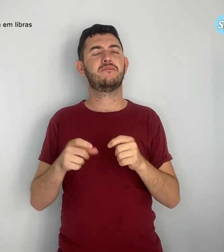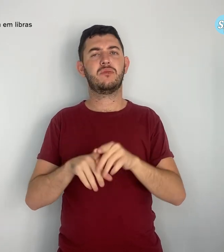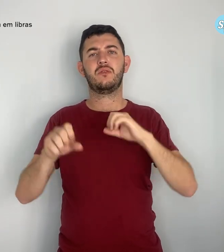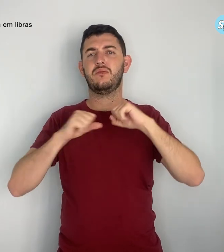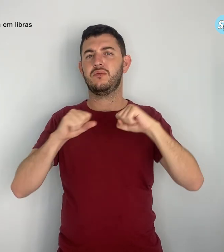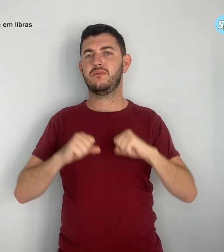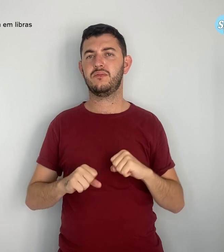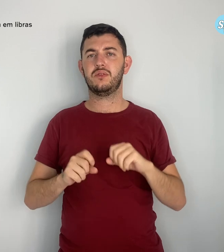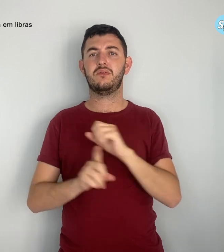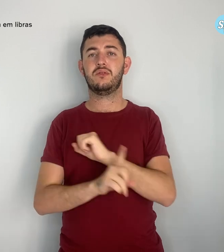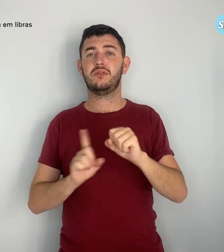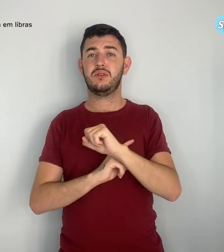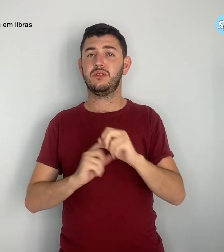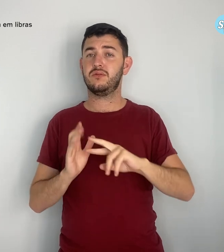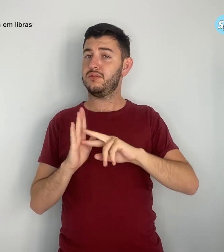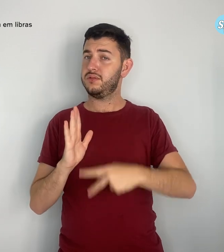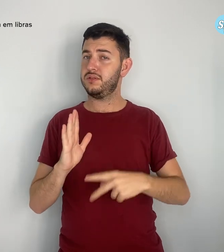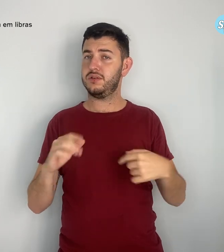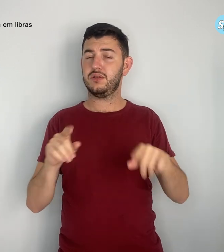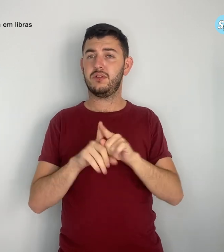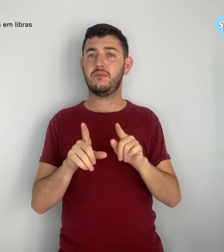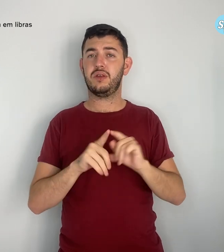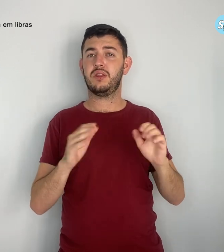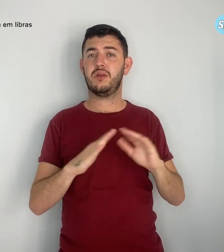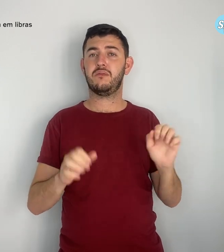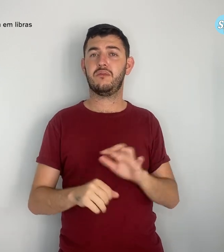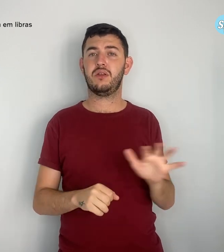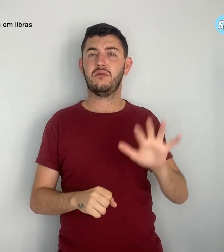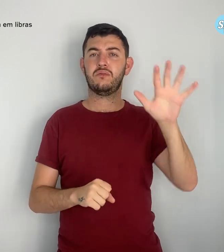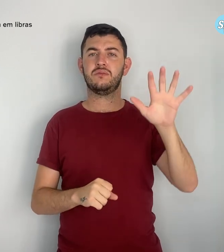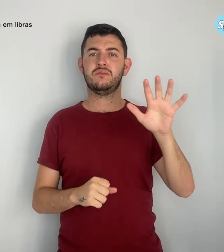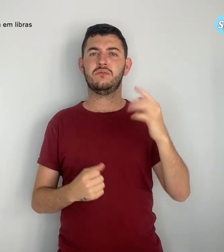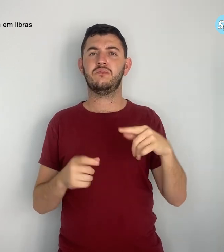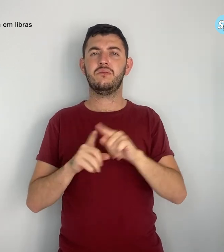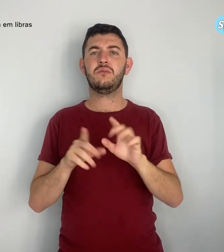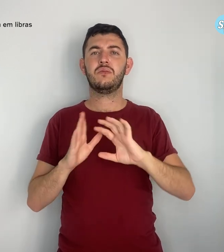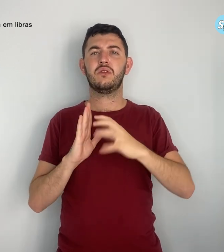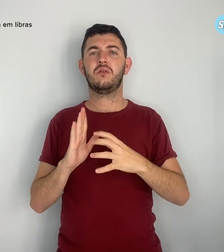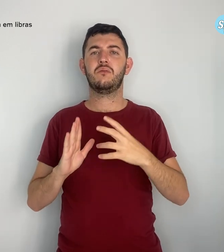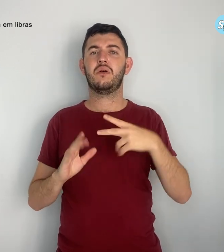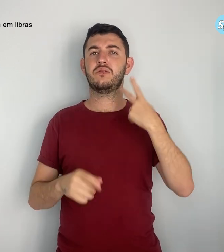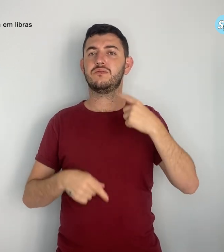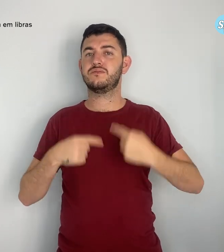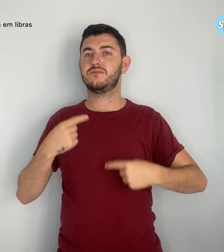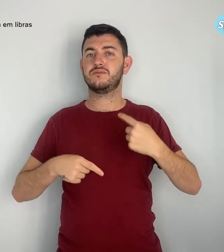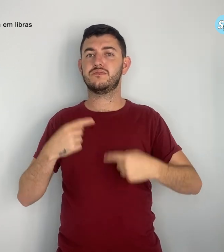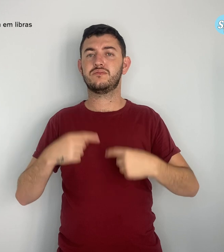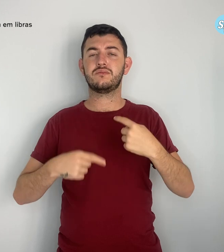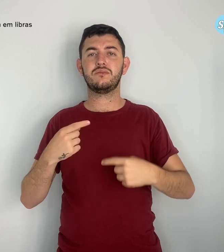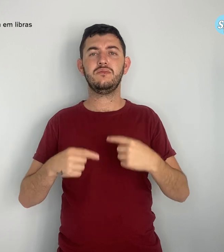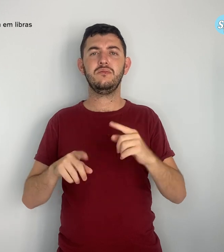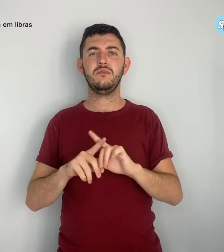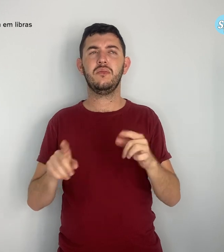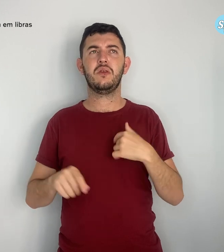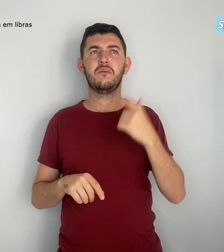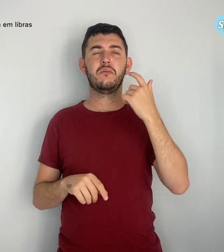sindicatos, da periferia, dos partidos políticos que ainda prezavam pela democracia.